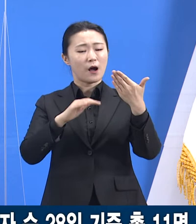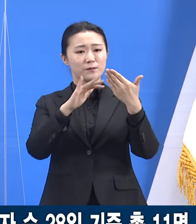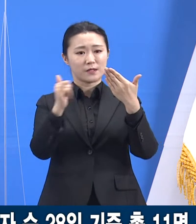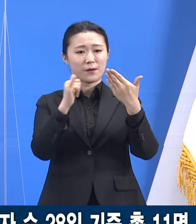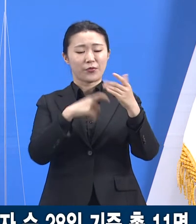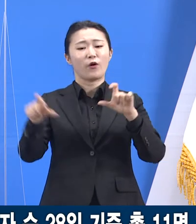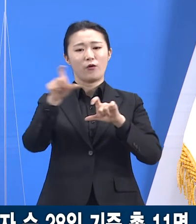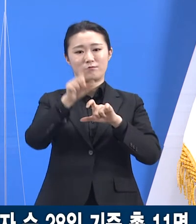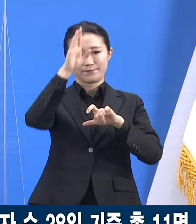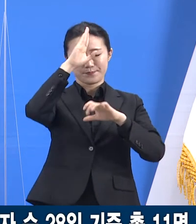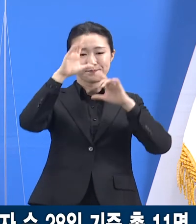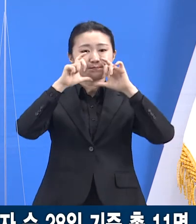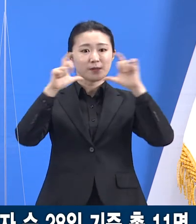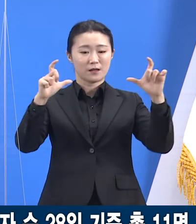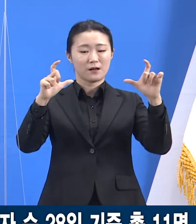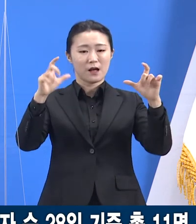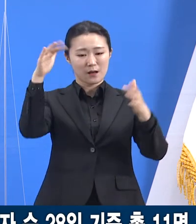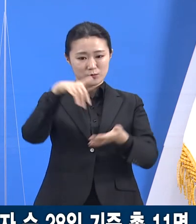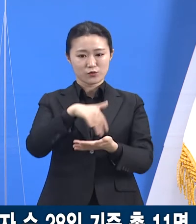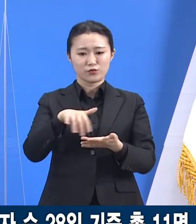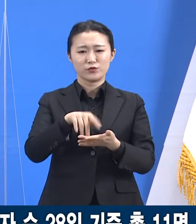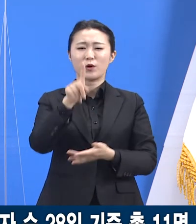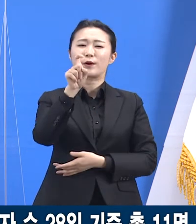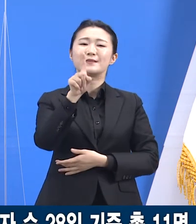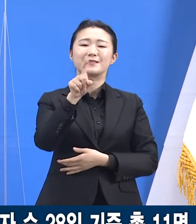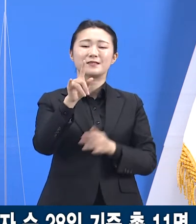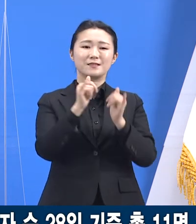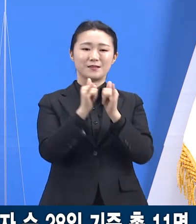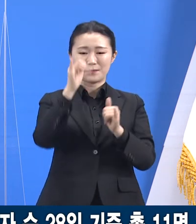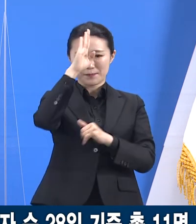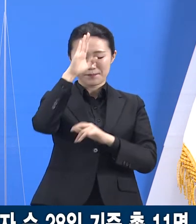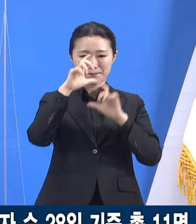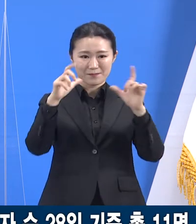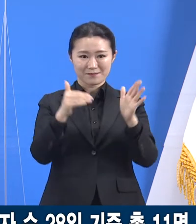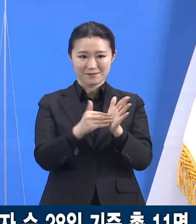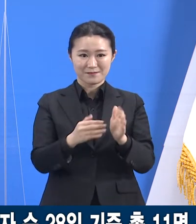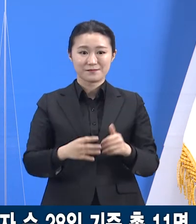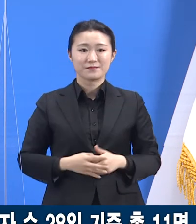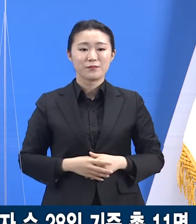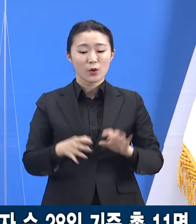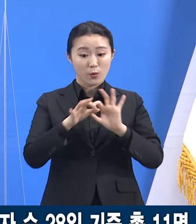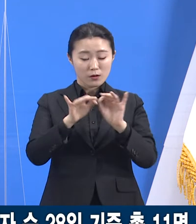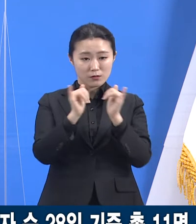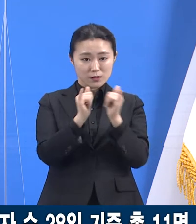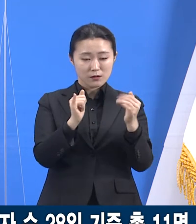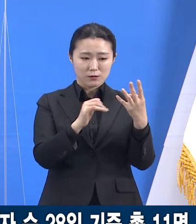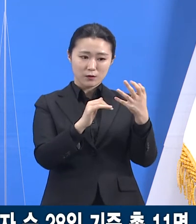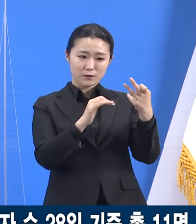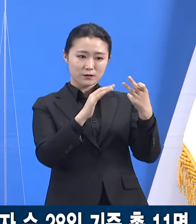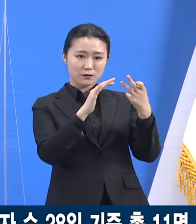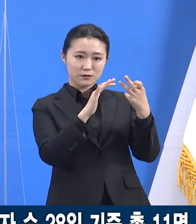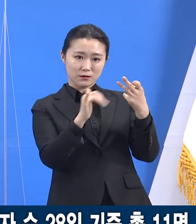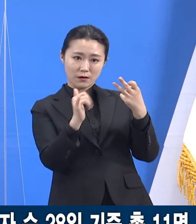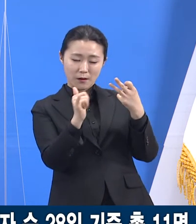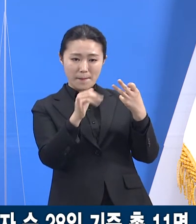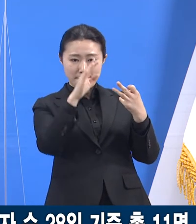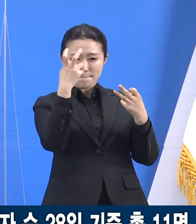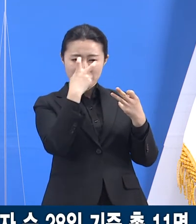총 확진자는 11명으로 확인됩니다. 관련자 14명에 대해 검사가 다 완료되었고